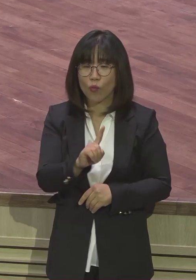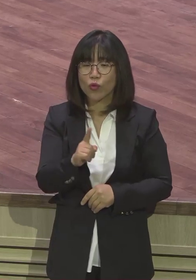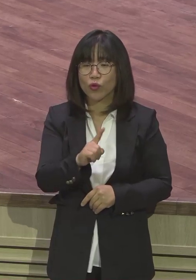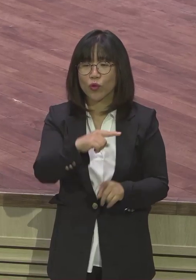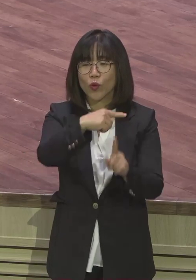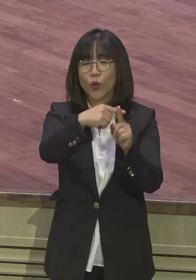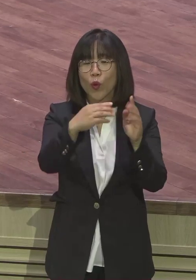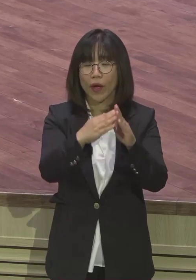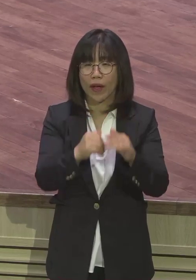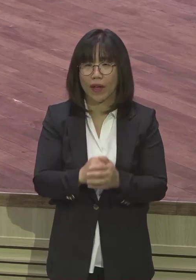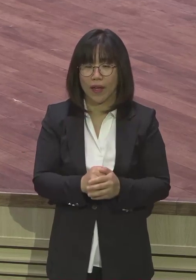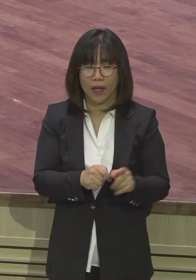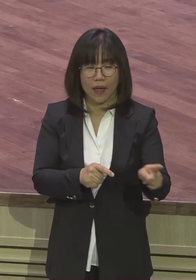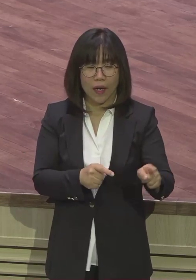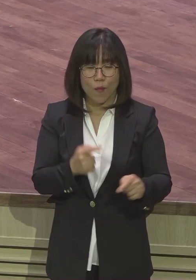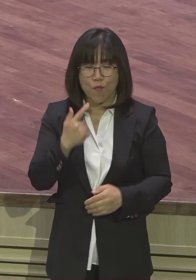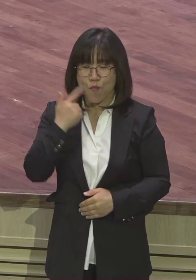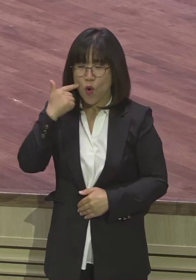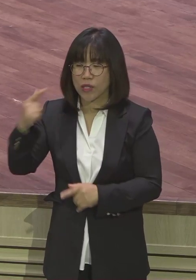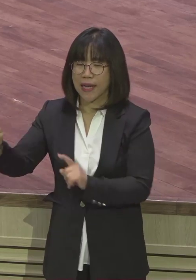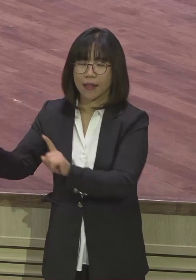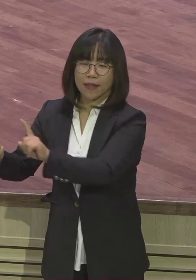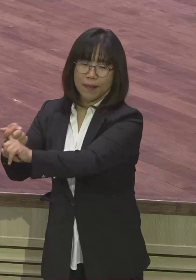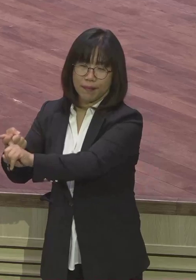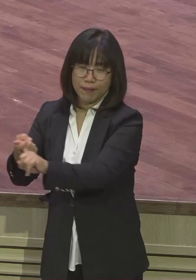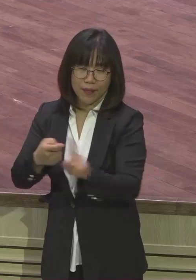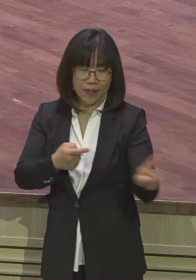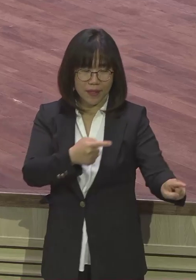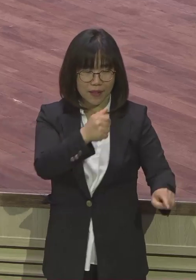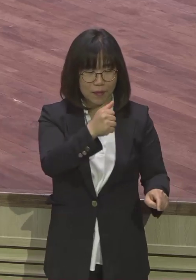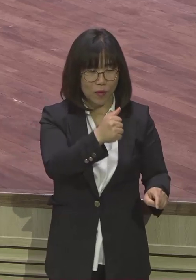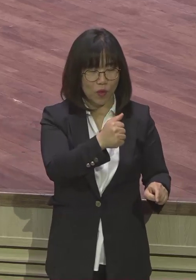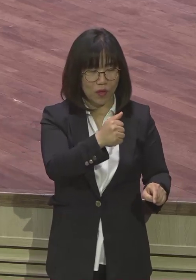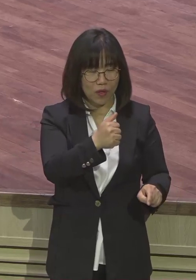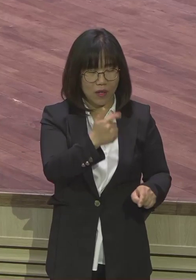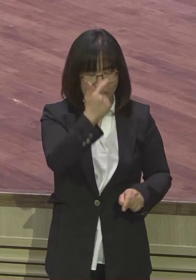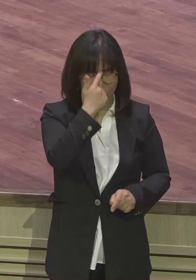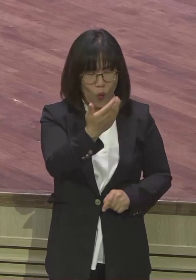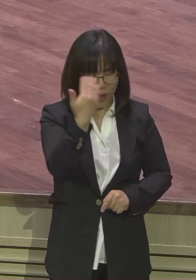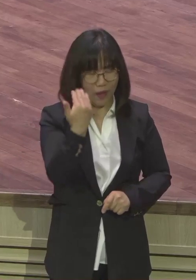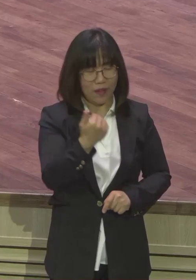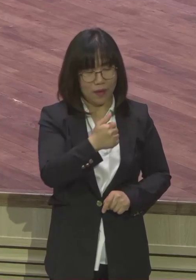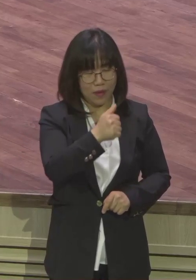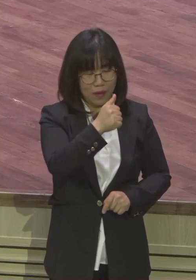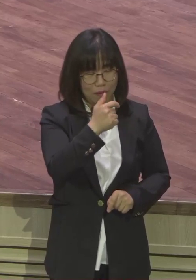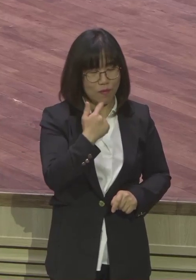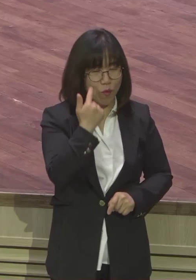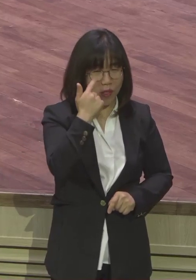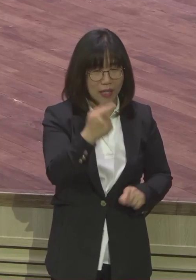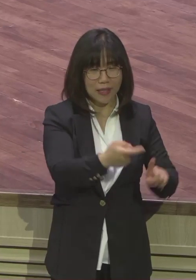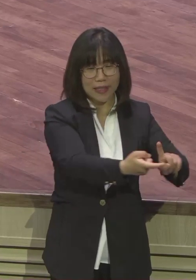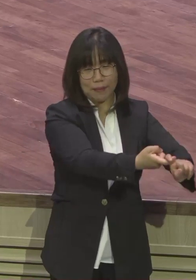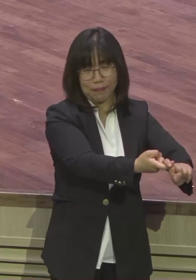목사팀, 저쪽 팀, 원로 목사팀 이래가지고 서로가 원로 목사는 1층에서 드리고